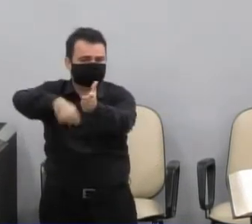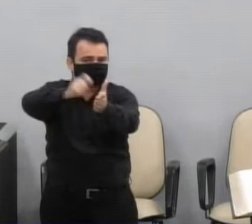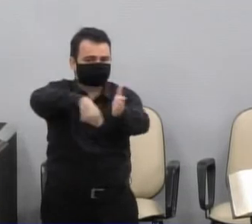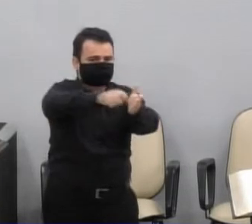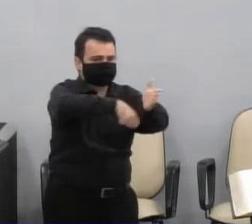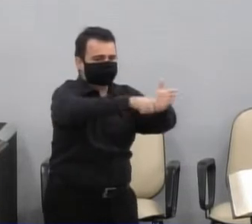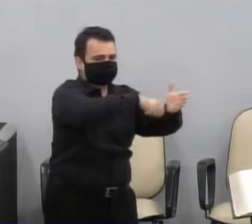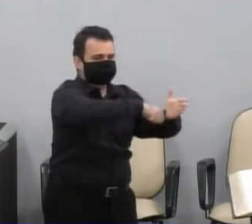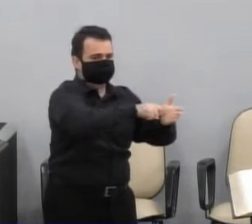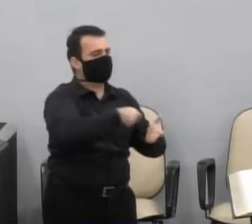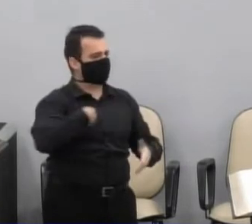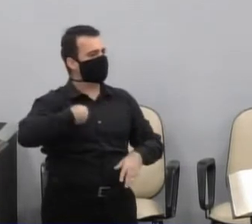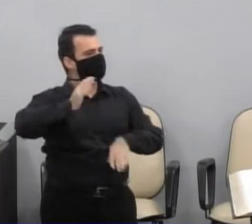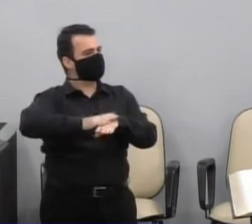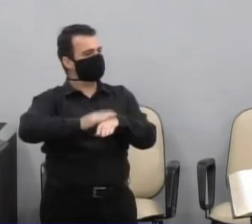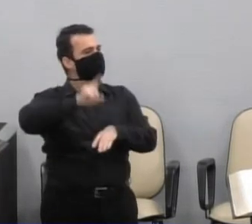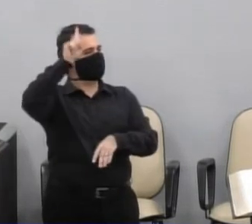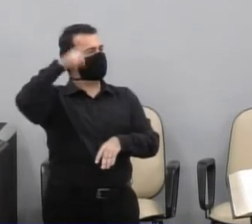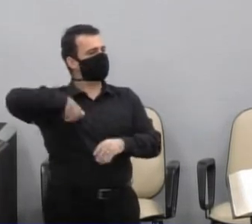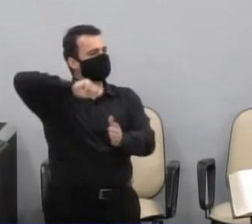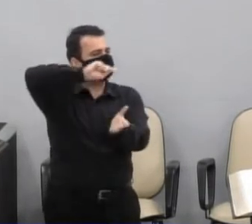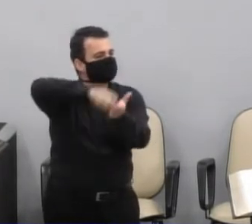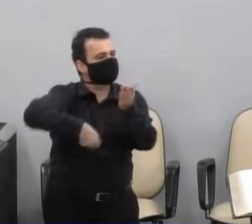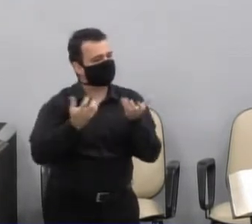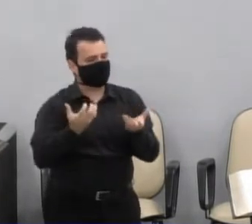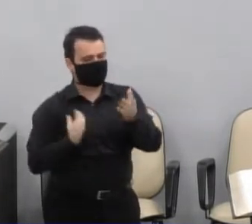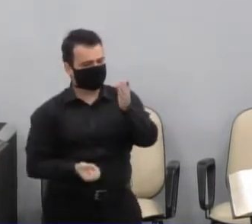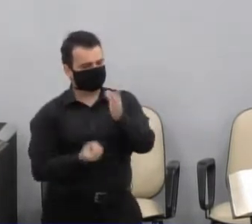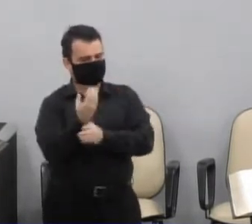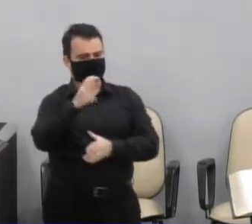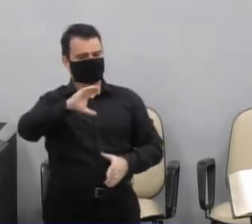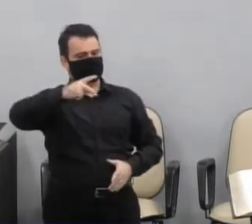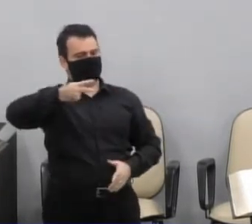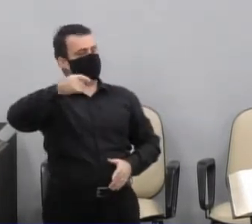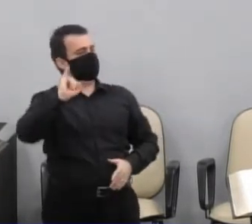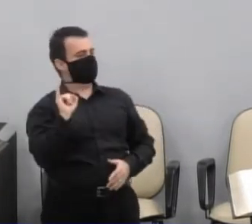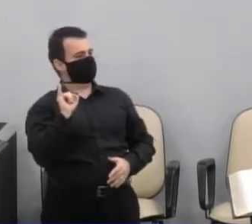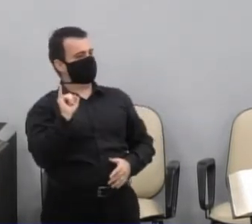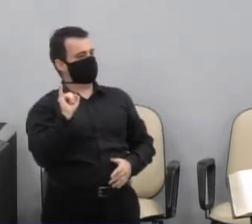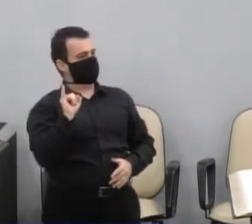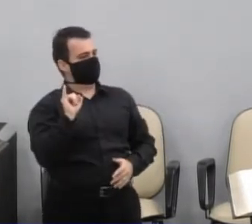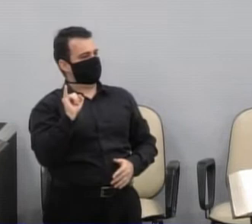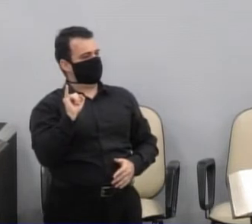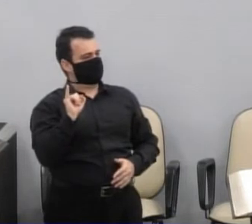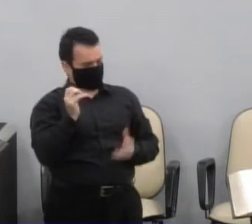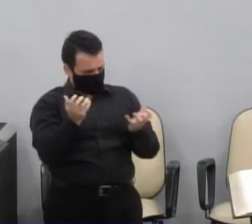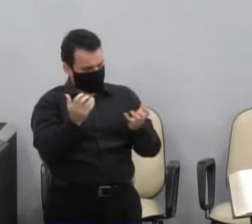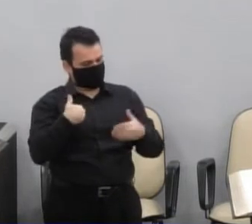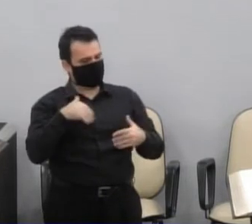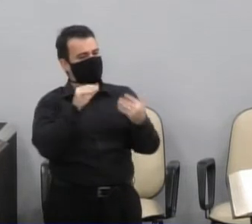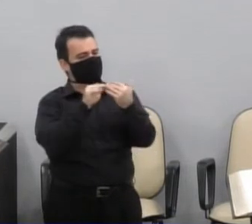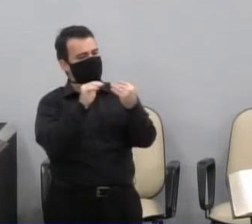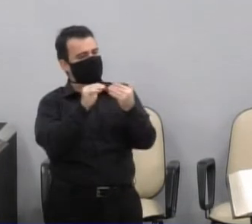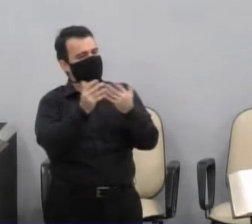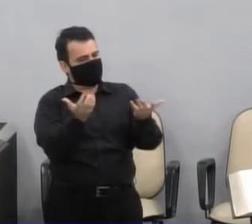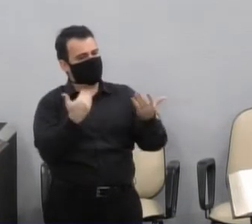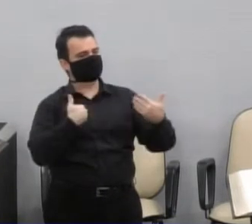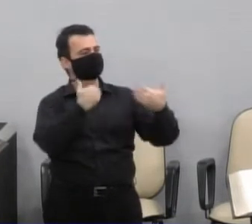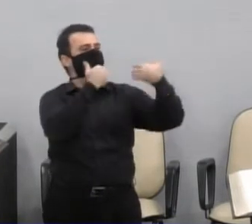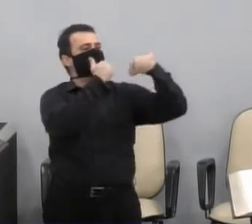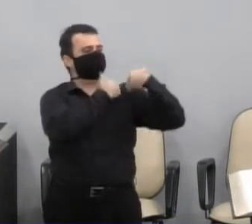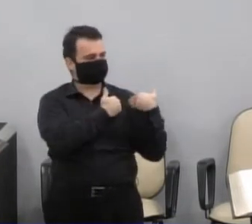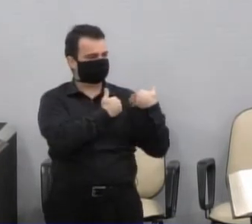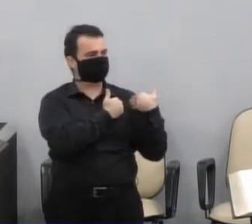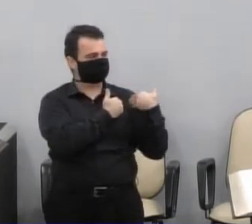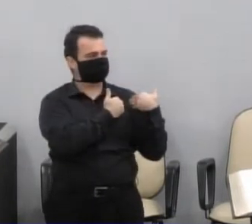assinei, assinei, porque eu faço política honrando, dois compromissos, um